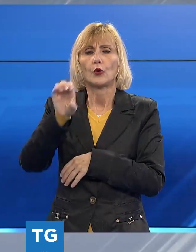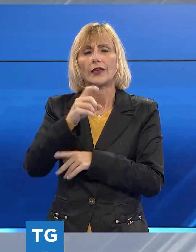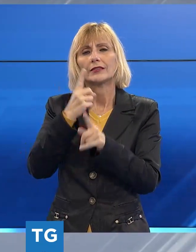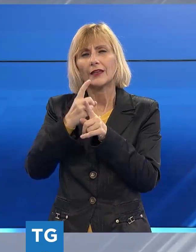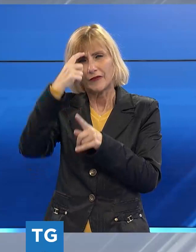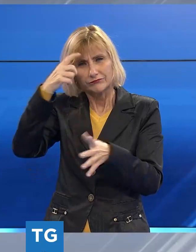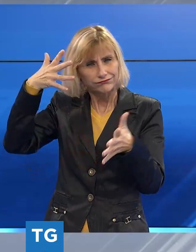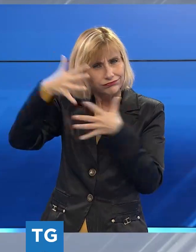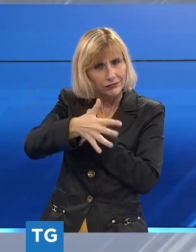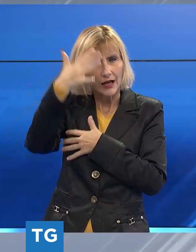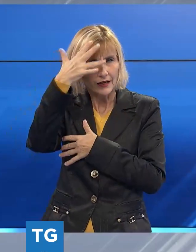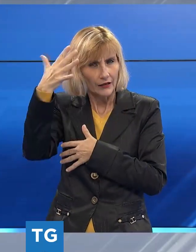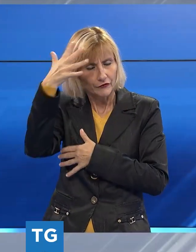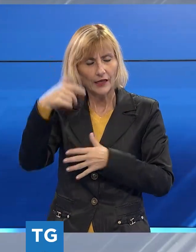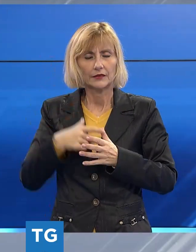approfonditamente.